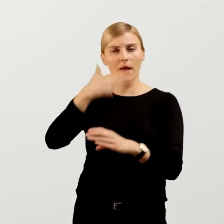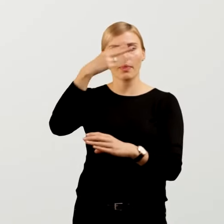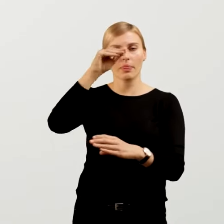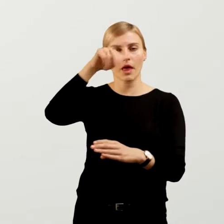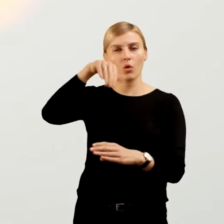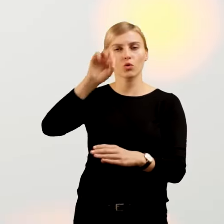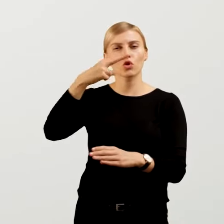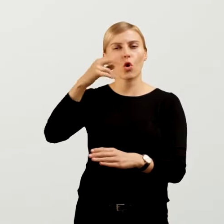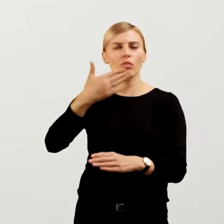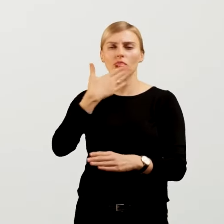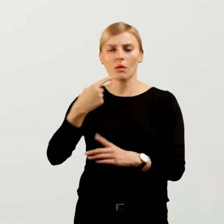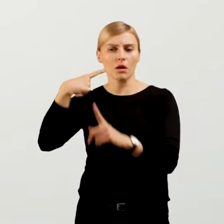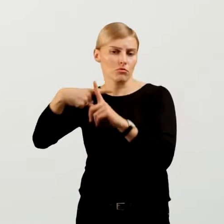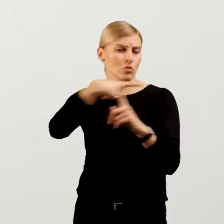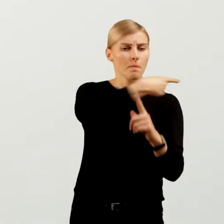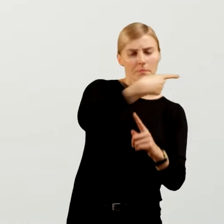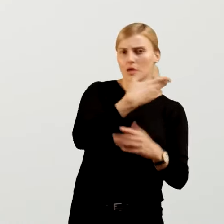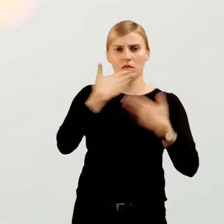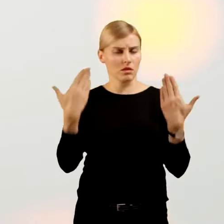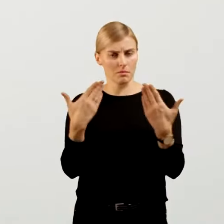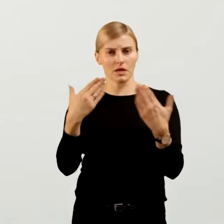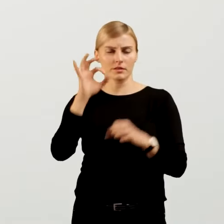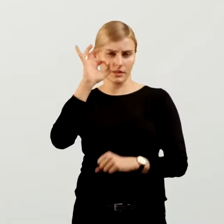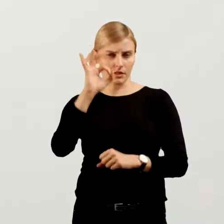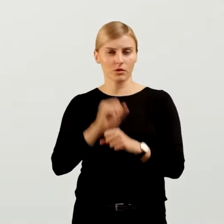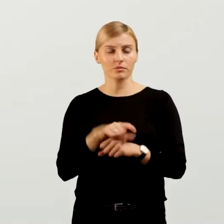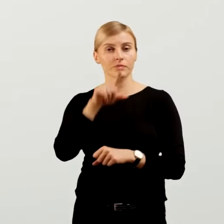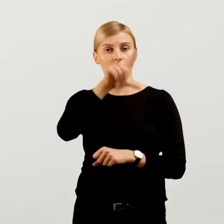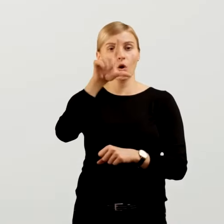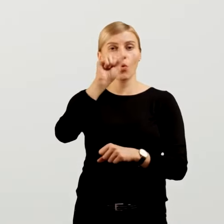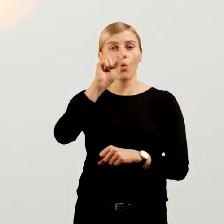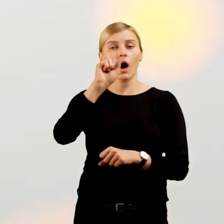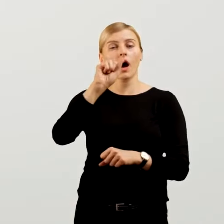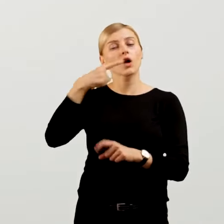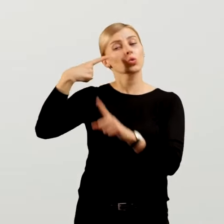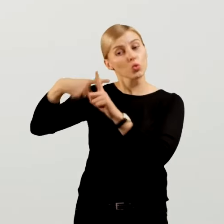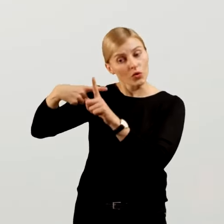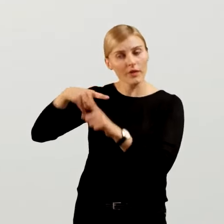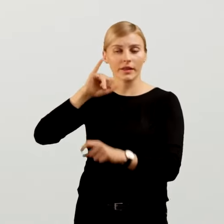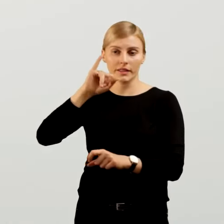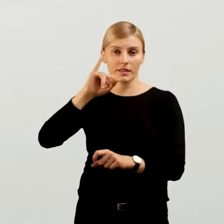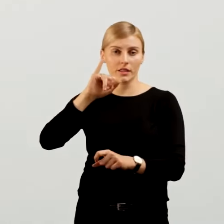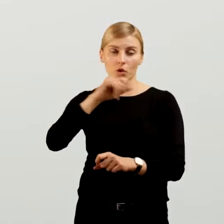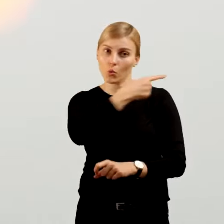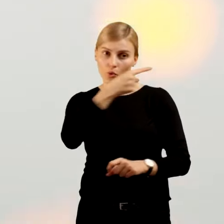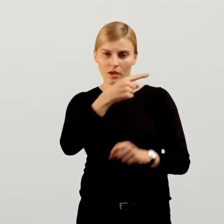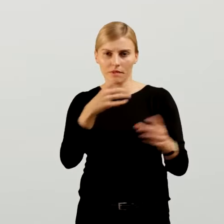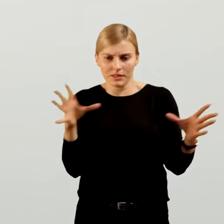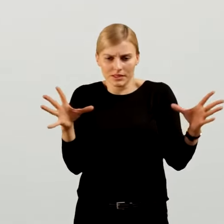które nie mają żadnego ładunku elektrycznego. Ładunki dodatni i ujemny przyciągają się. to dlatego